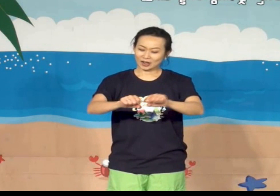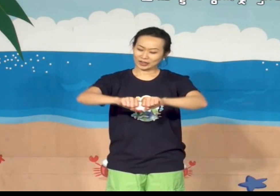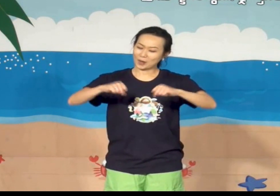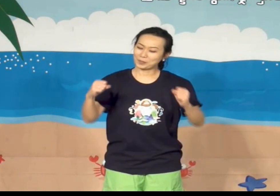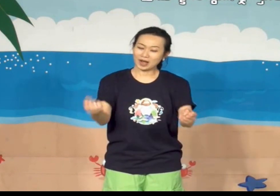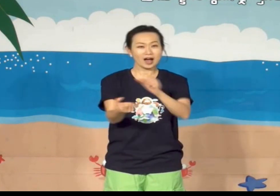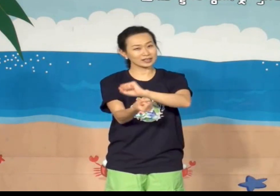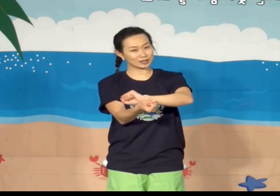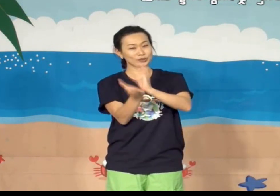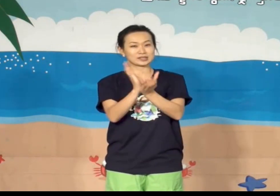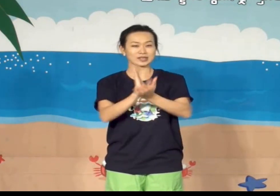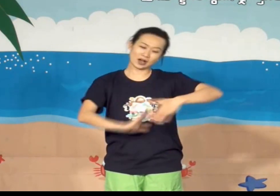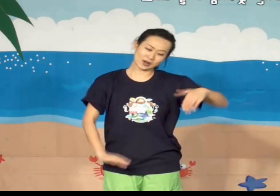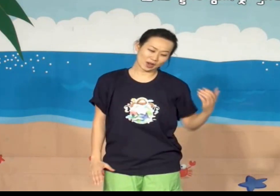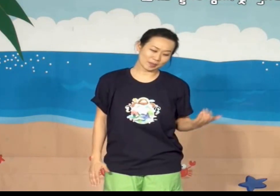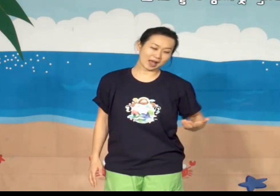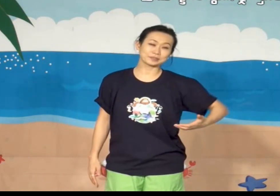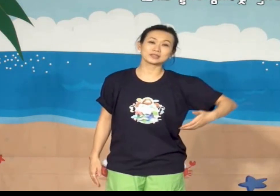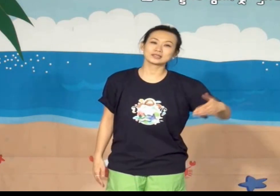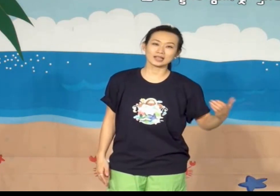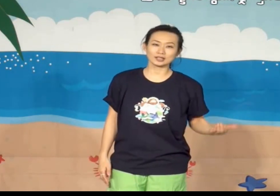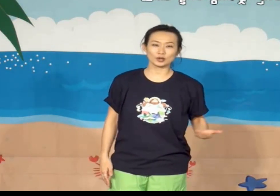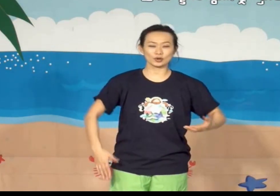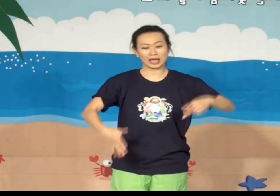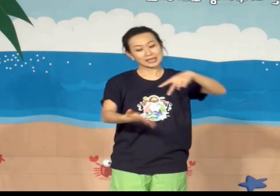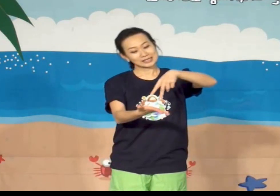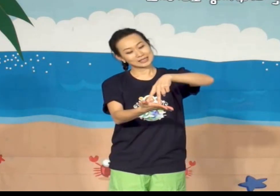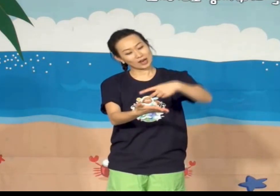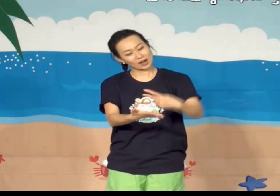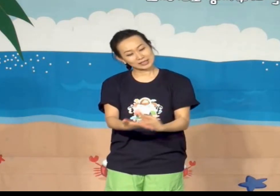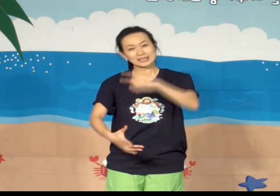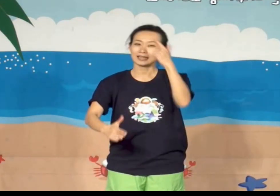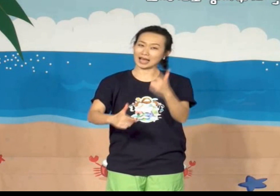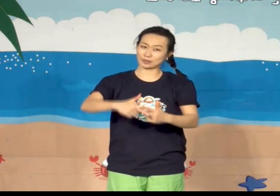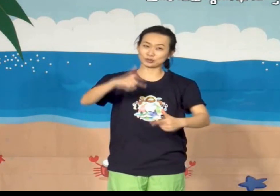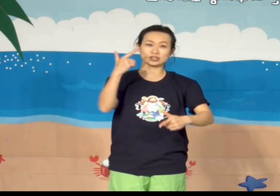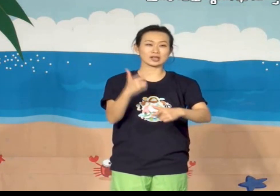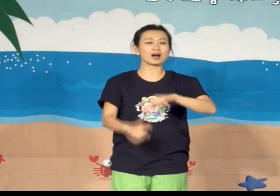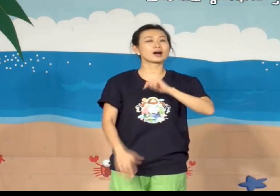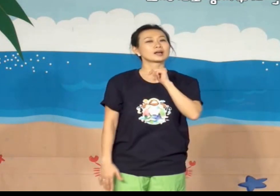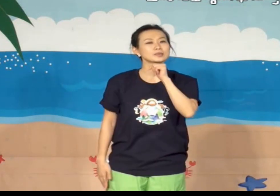꺾여버린 꽃처럼 아플 때도 쓰러진 나무처럼